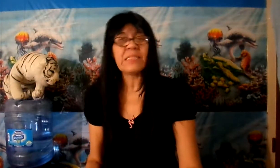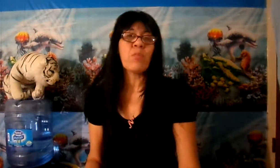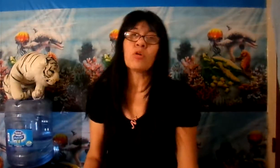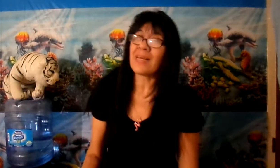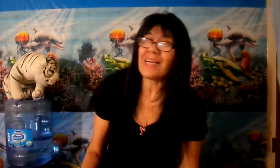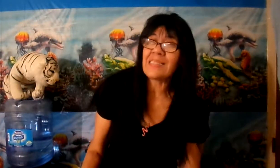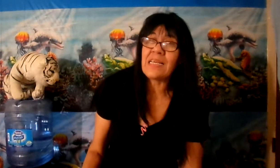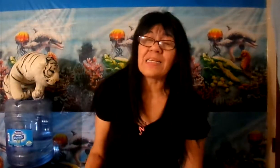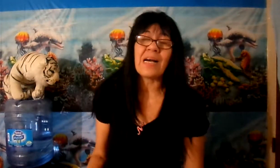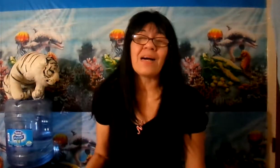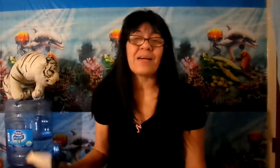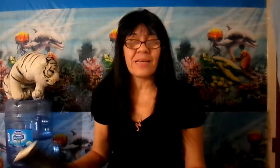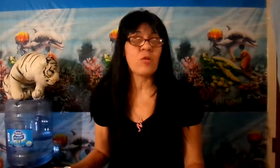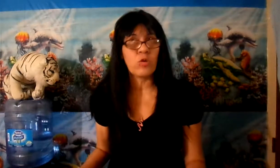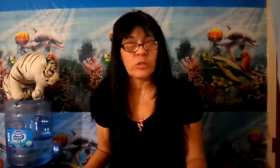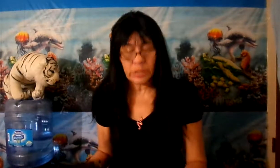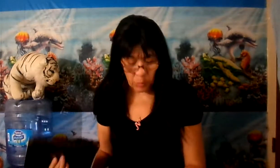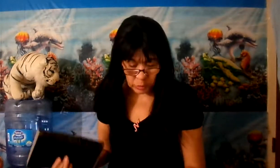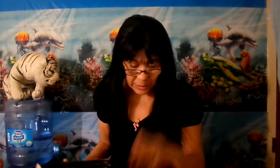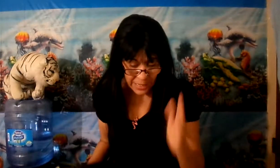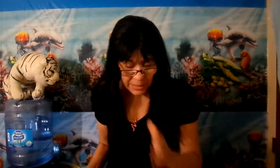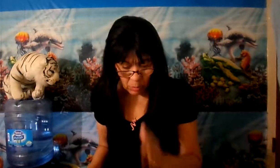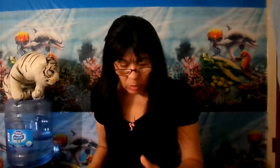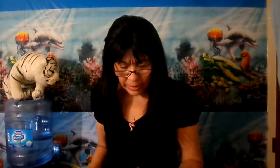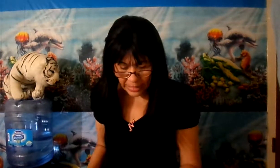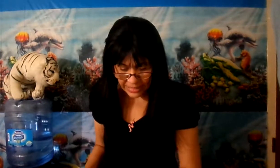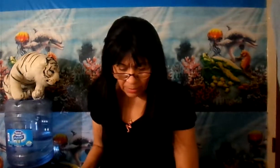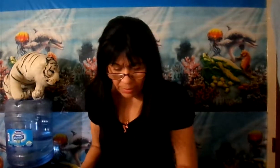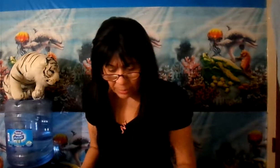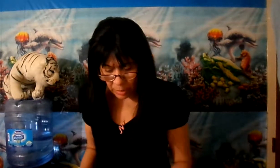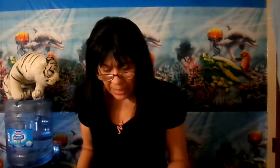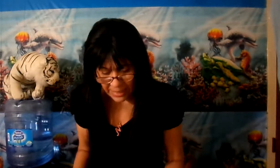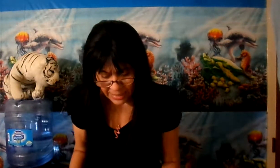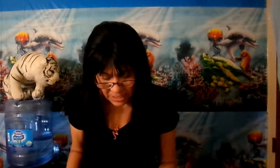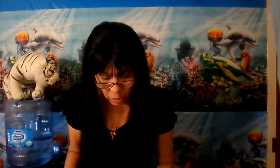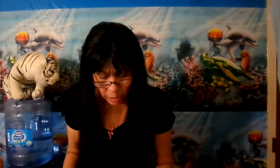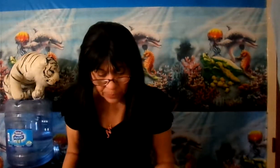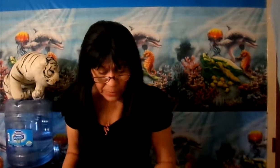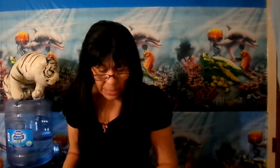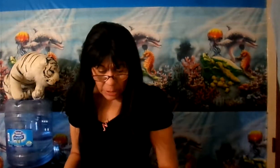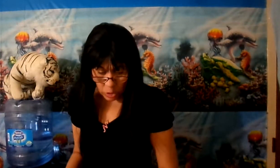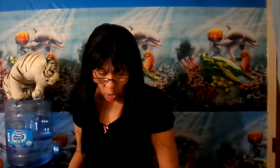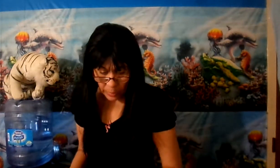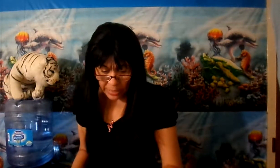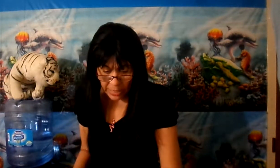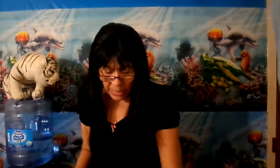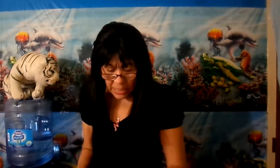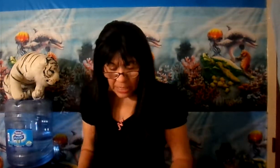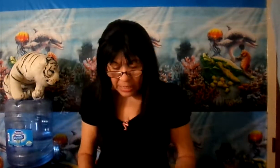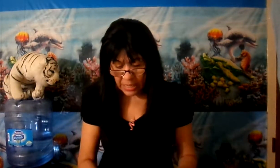democrático. Él estaba hablando a las naciones sobre que